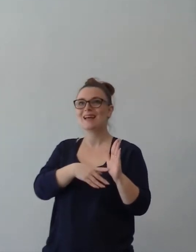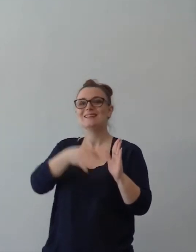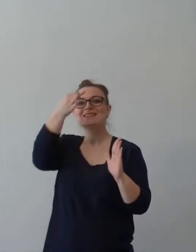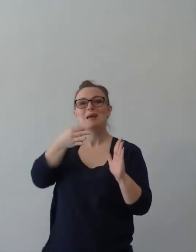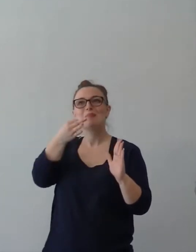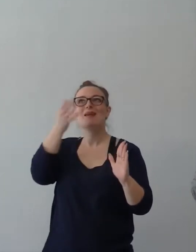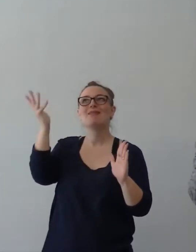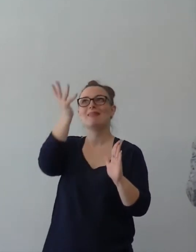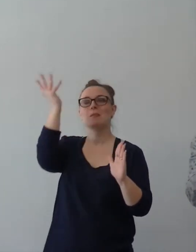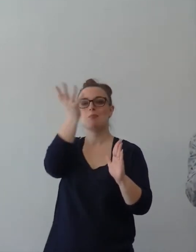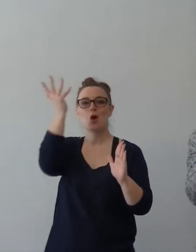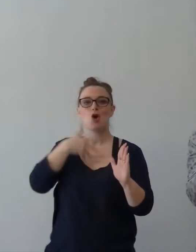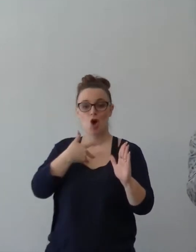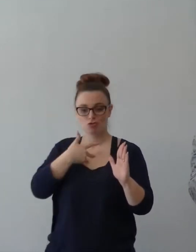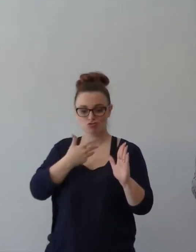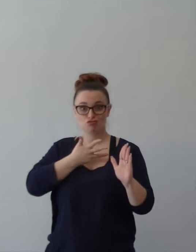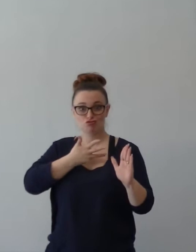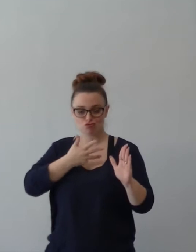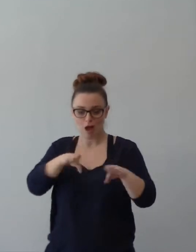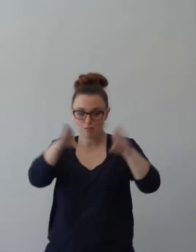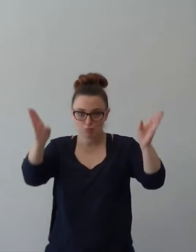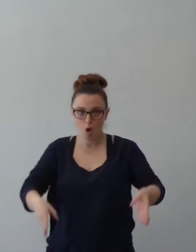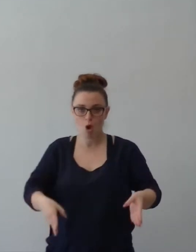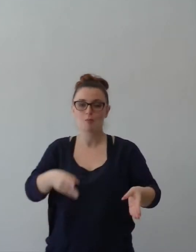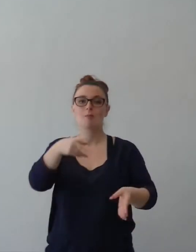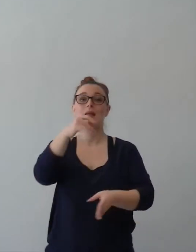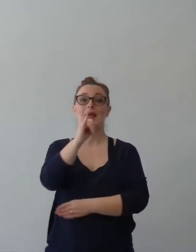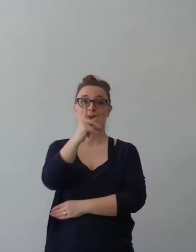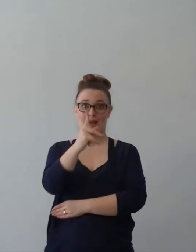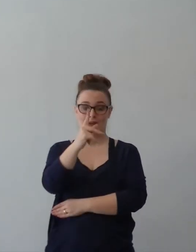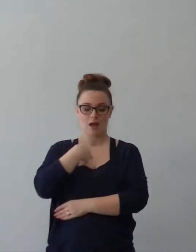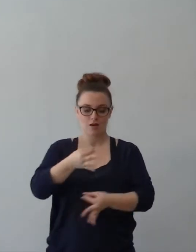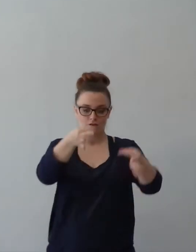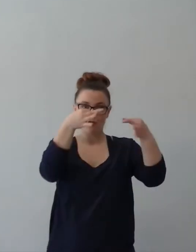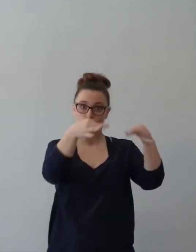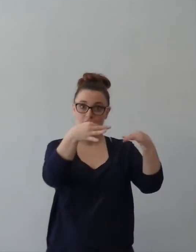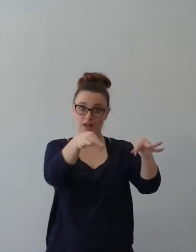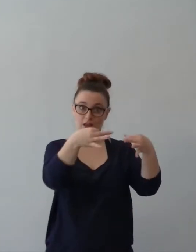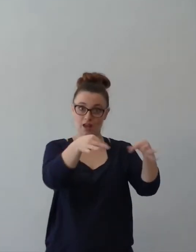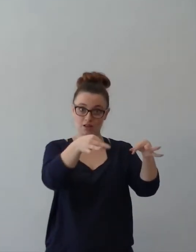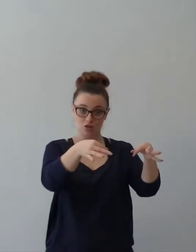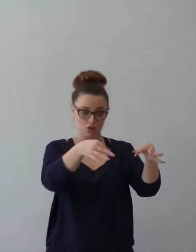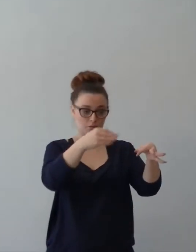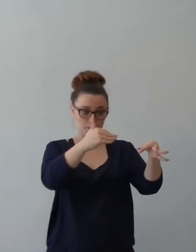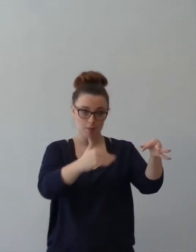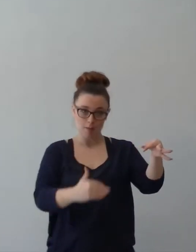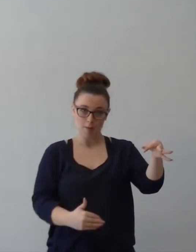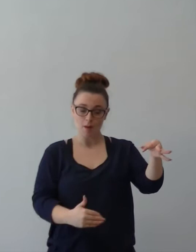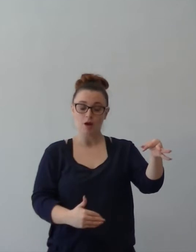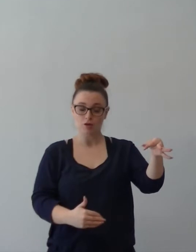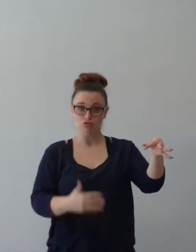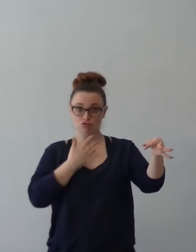senza il foglietto delle istruzioni. So come deve venire, più o meno,